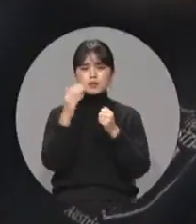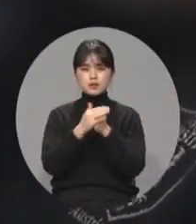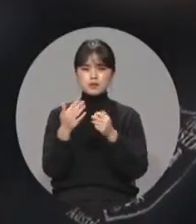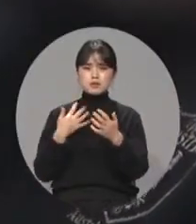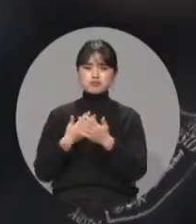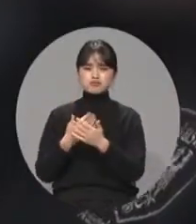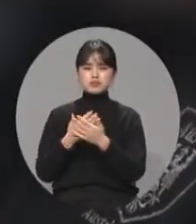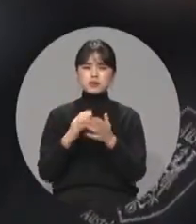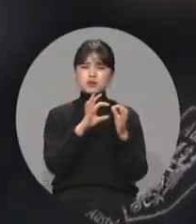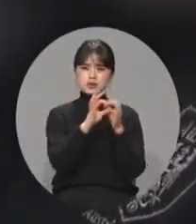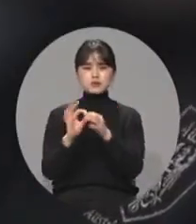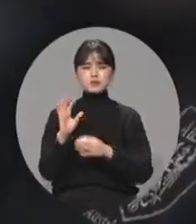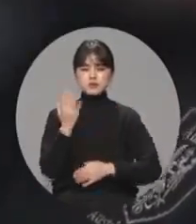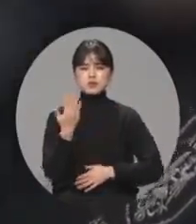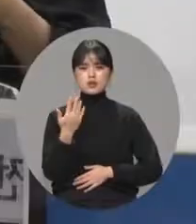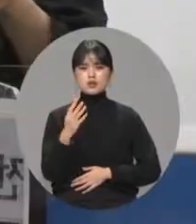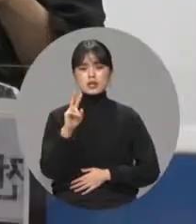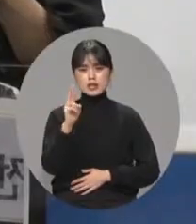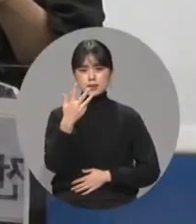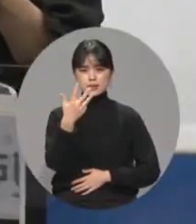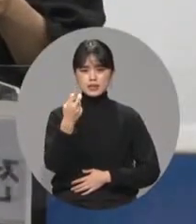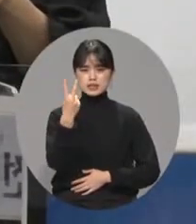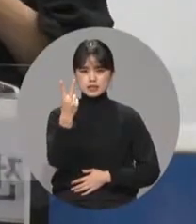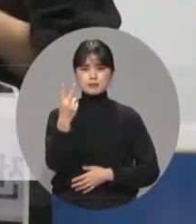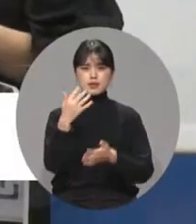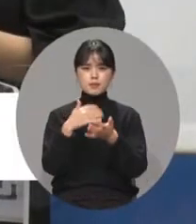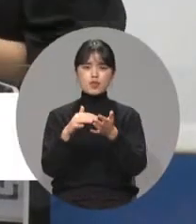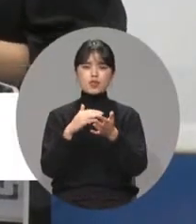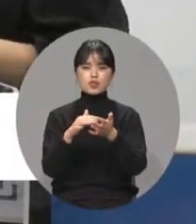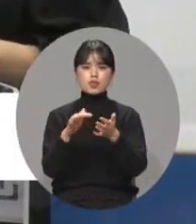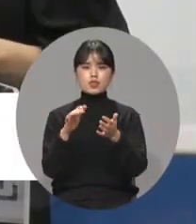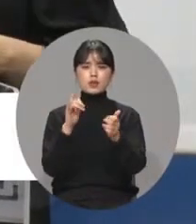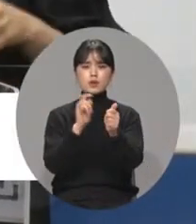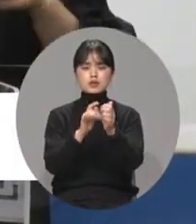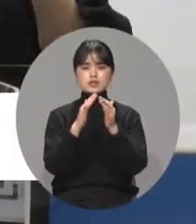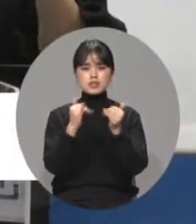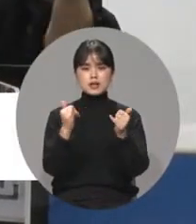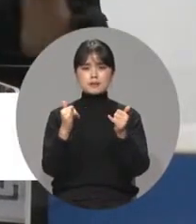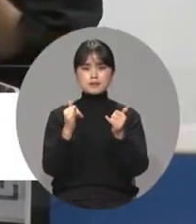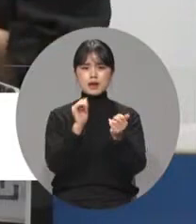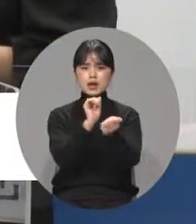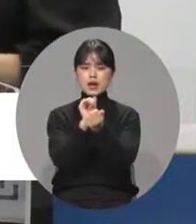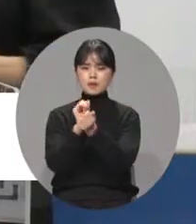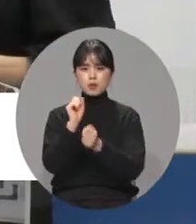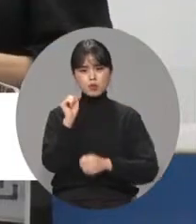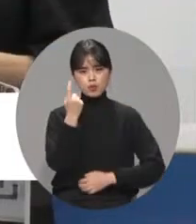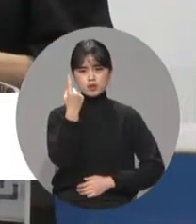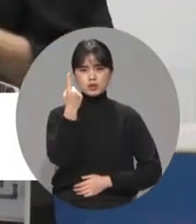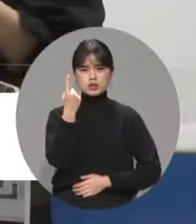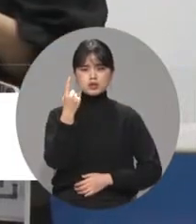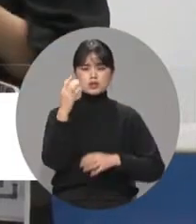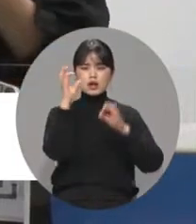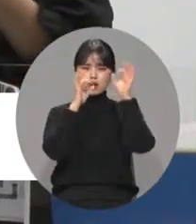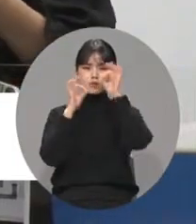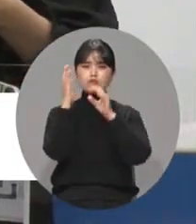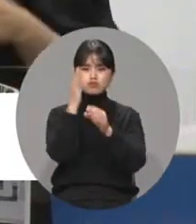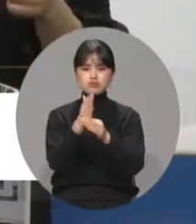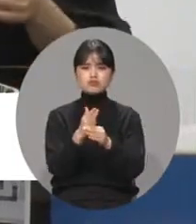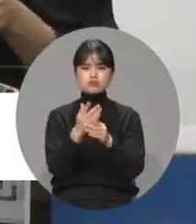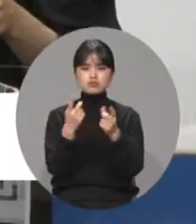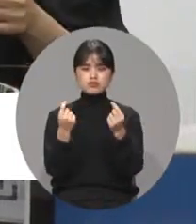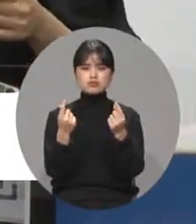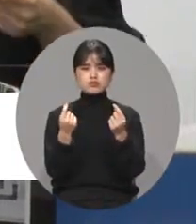가시지 않고 있습니다. 282번의 감염 경로는 아직 조사 중입니다.